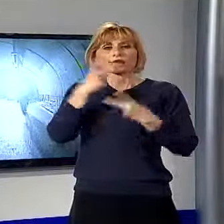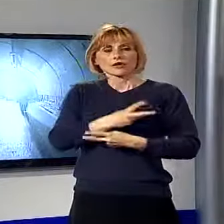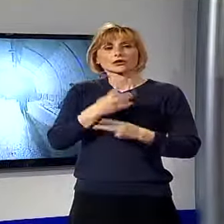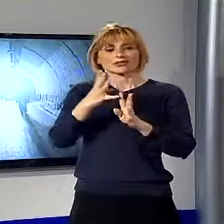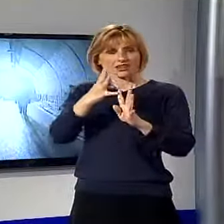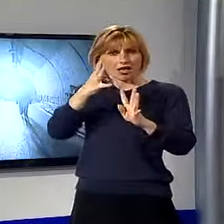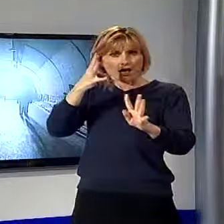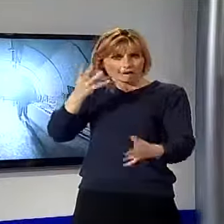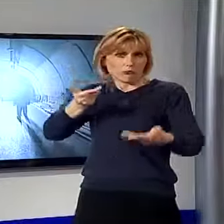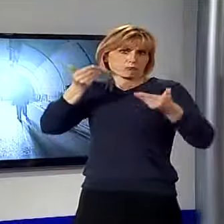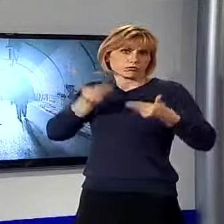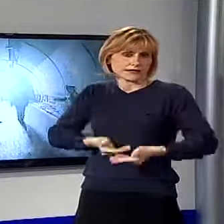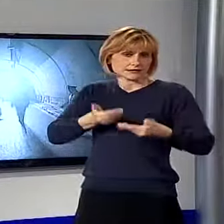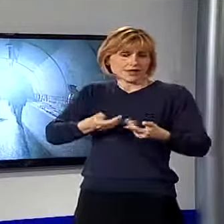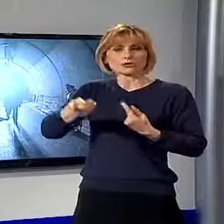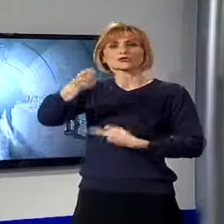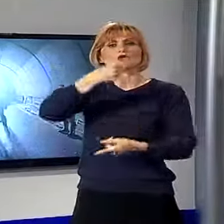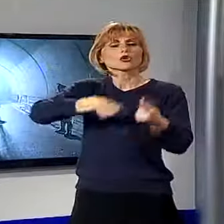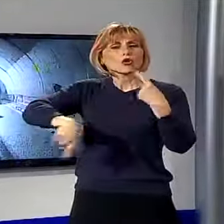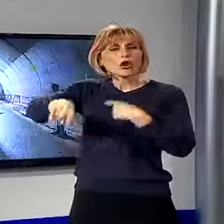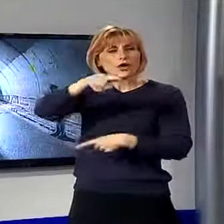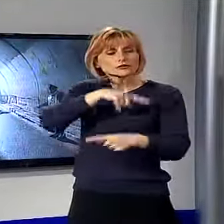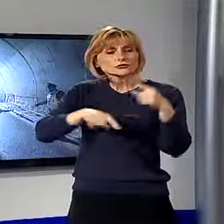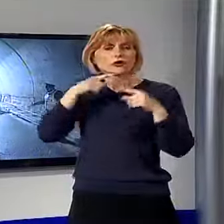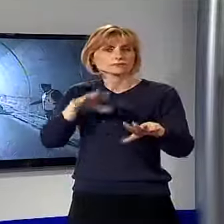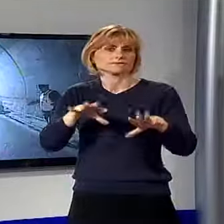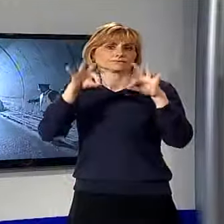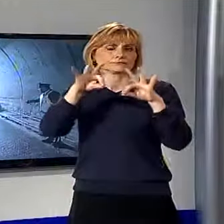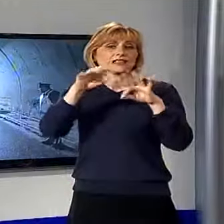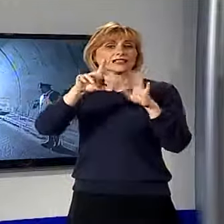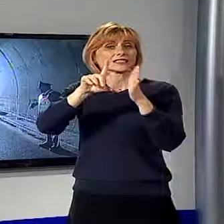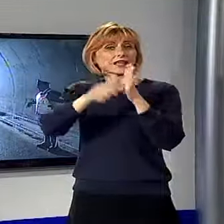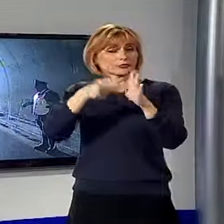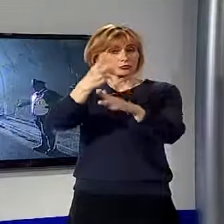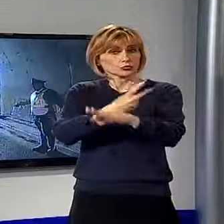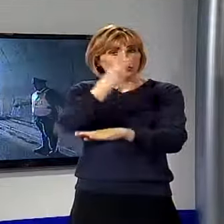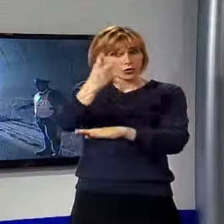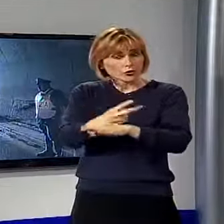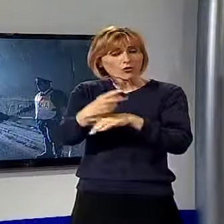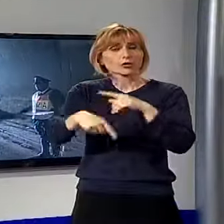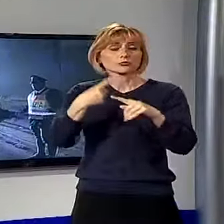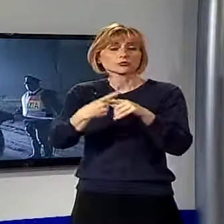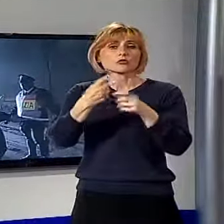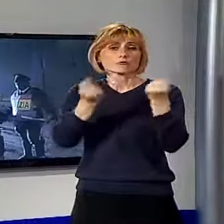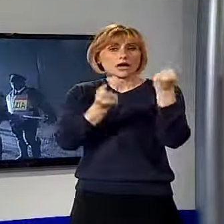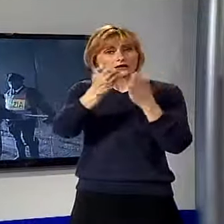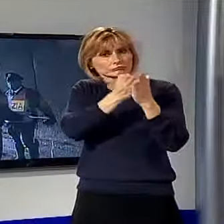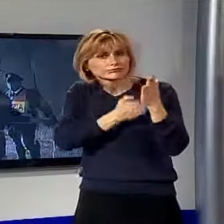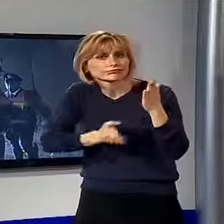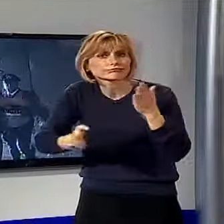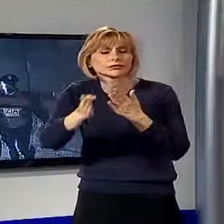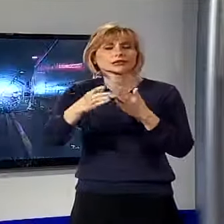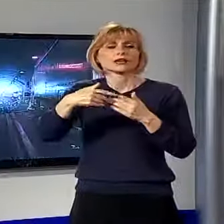sul traffico, la circolazione sulla variante è rimasta interrotta per oltre due ore con i mezzi che sono stati deviati sulla